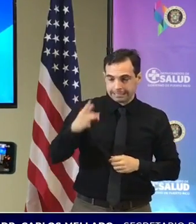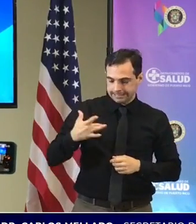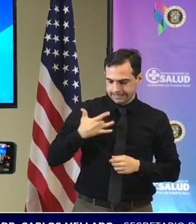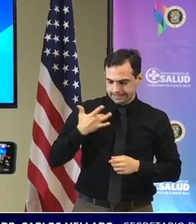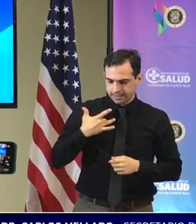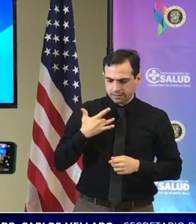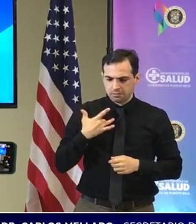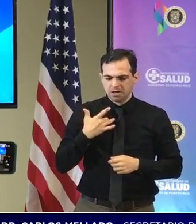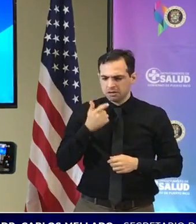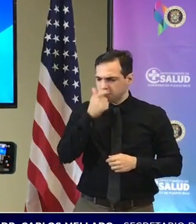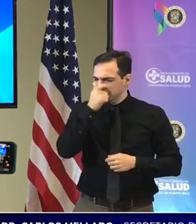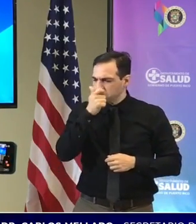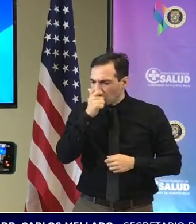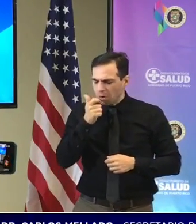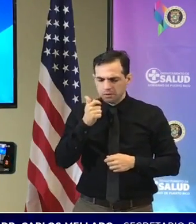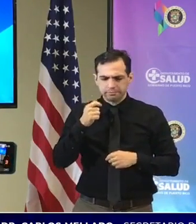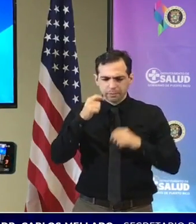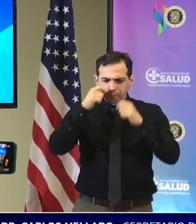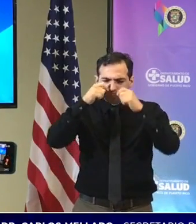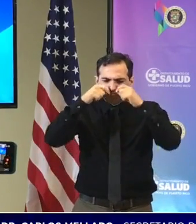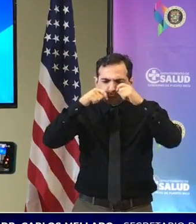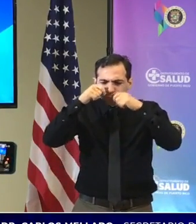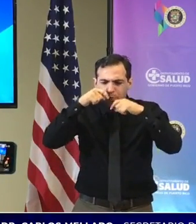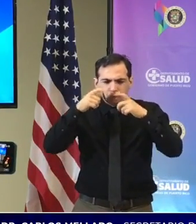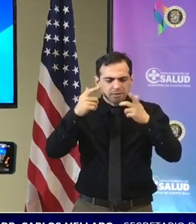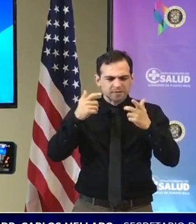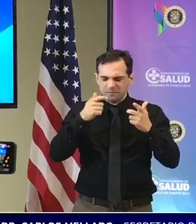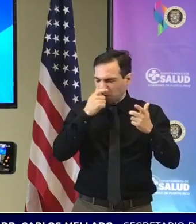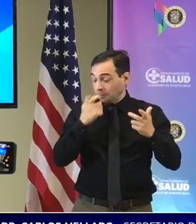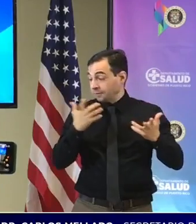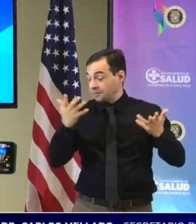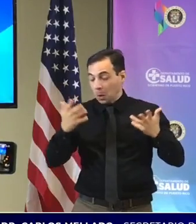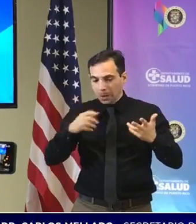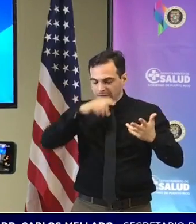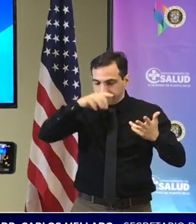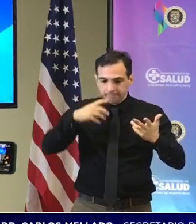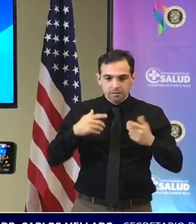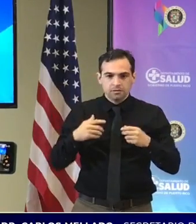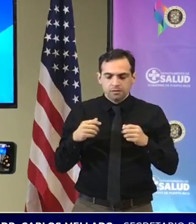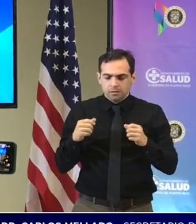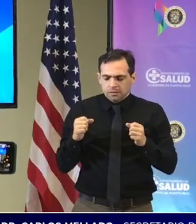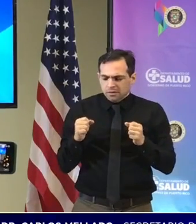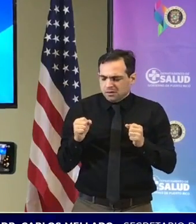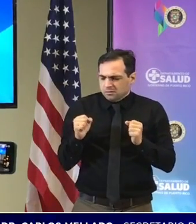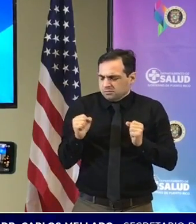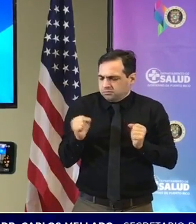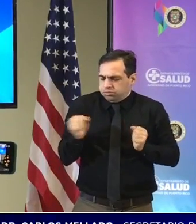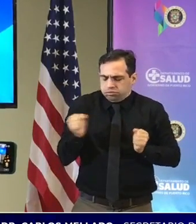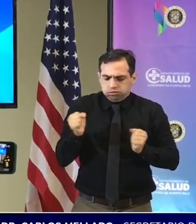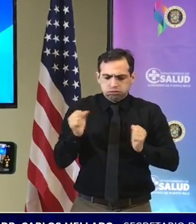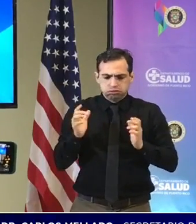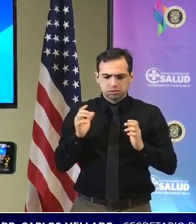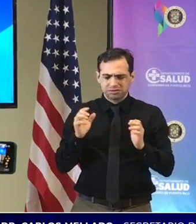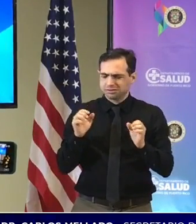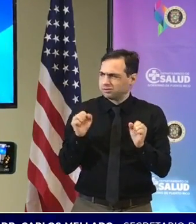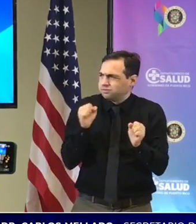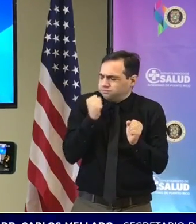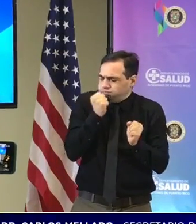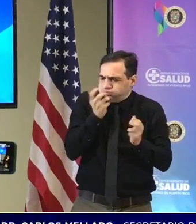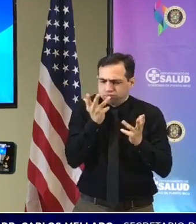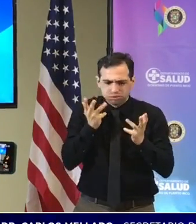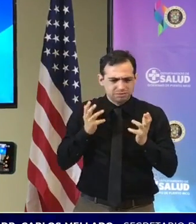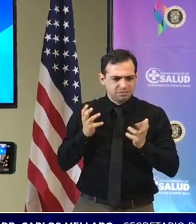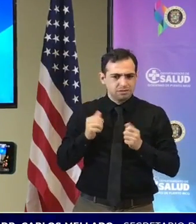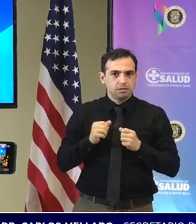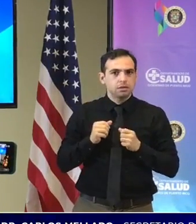congestión nasal de gotereo nasal de escalofrío de que la noche antes se sintió el cuerpo cortado no salga hágase